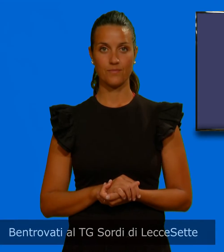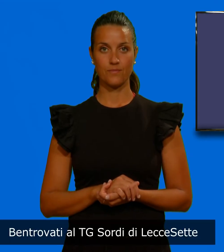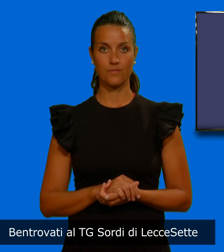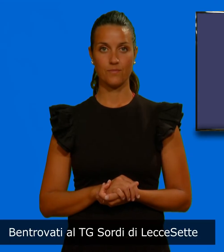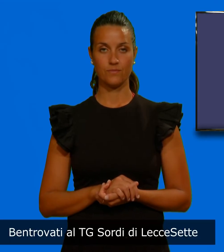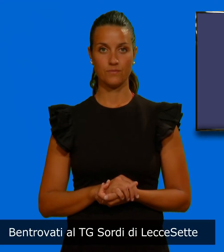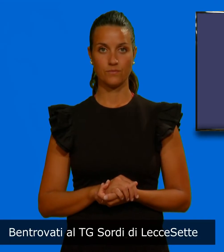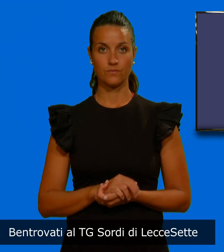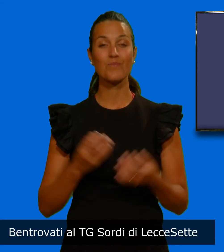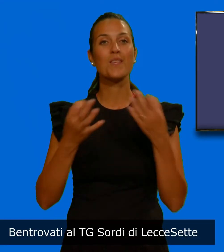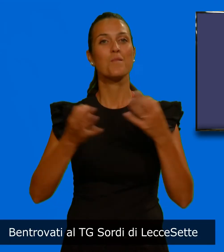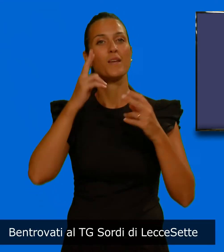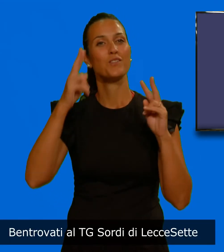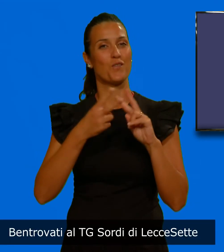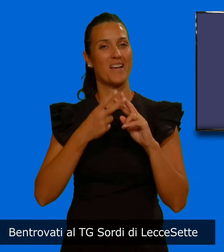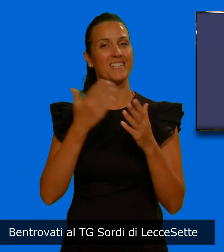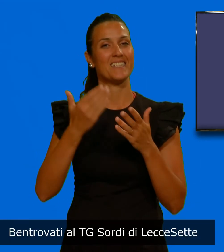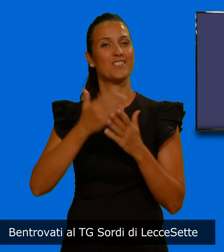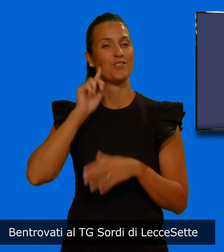Ben trovati al Tg Sordi di Lecce 7.